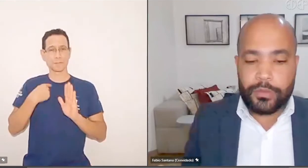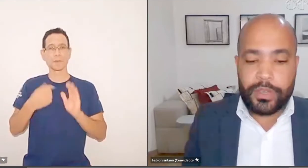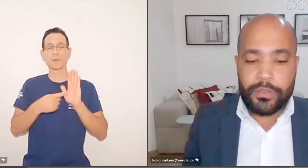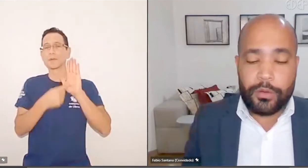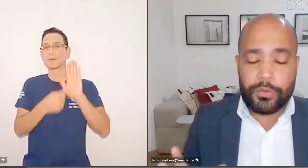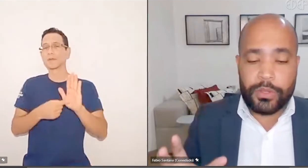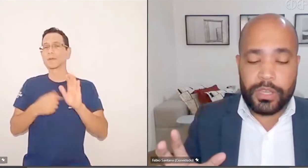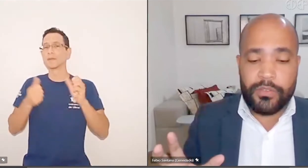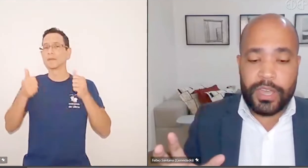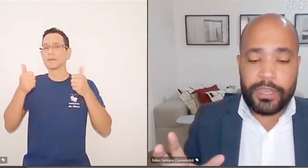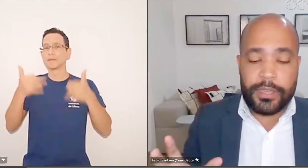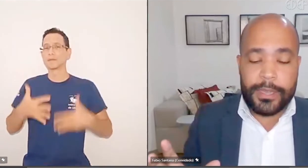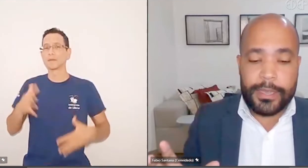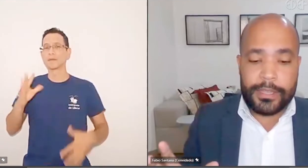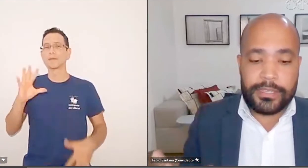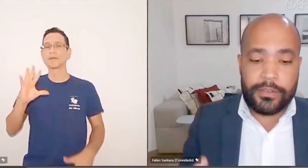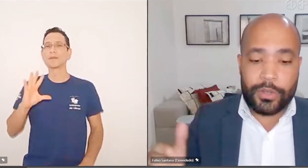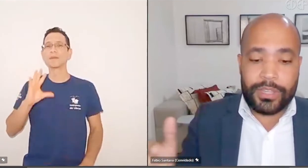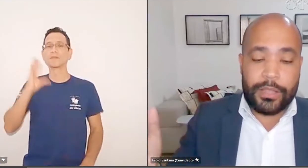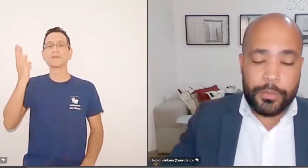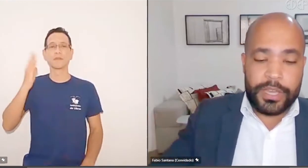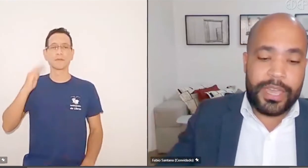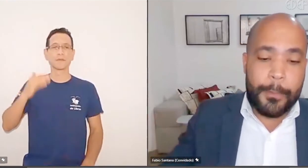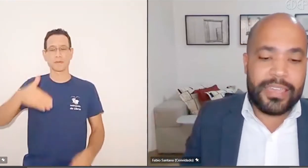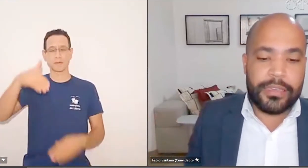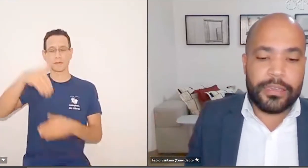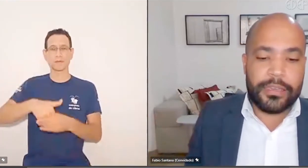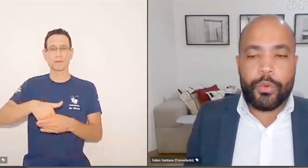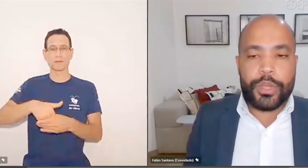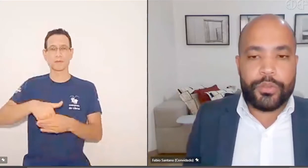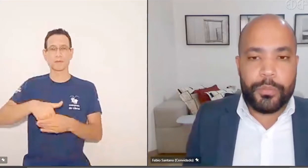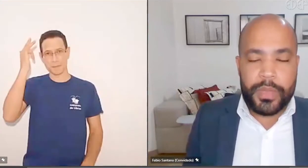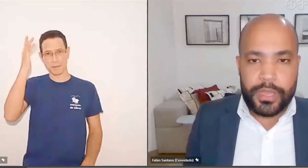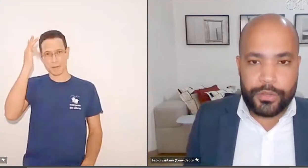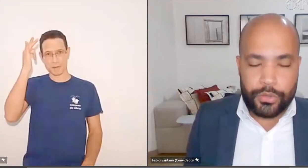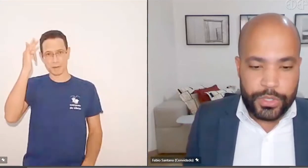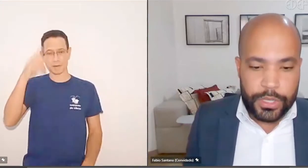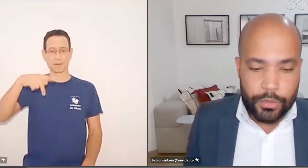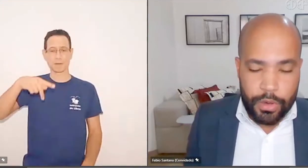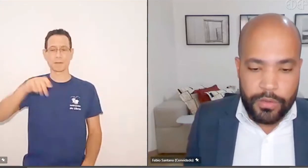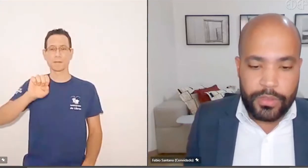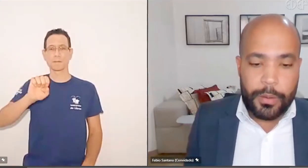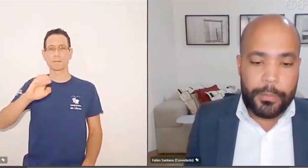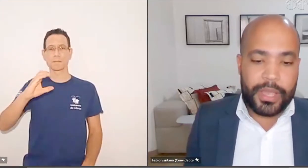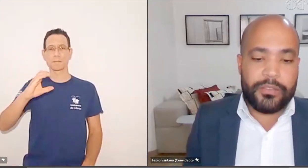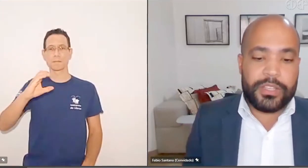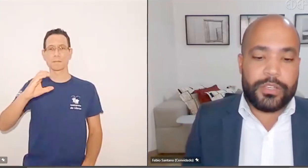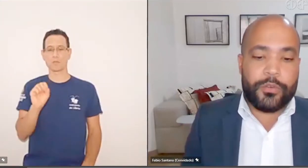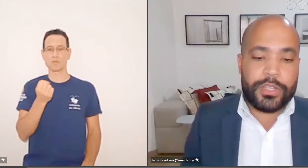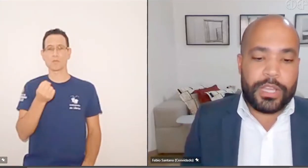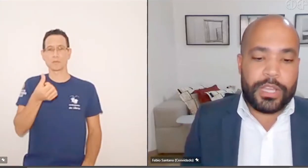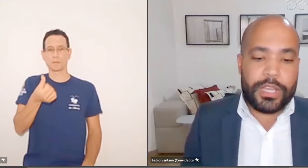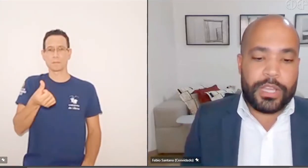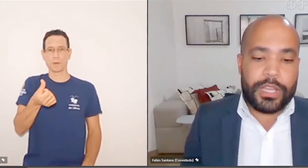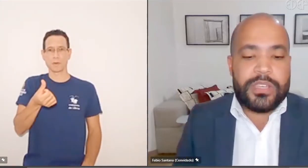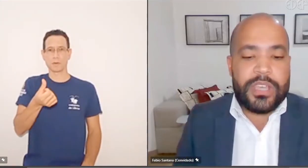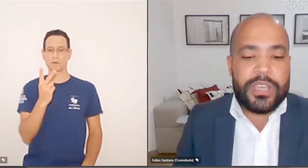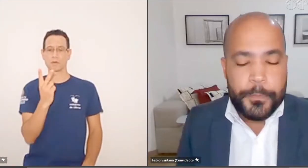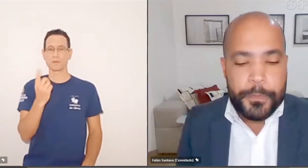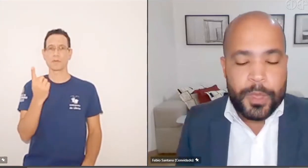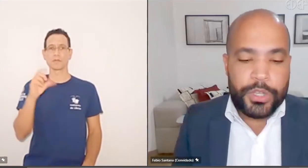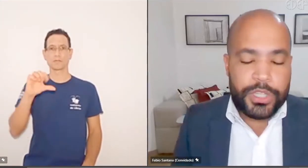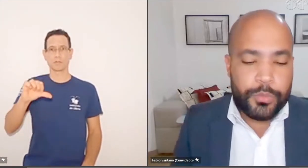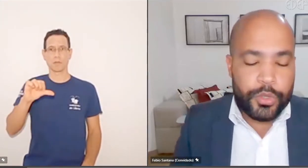um acontecimento que vai ser votado amanhã, que é a PEC 186 de 2019, que é uma PEC que vai ser votada a regime